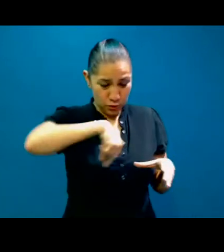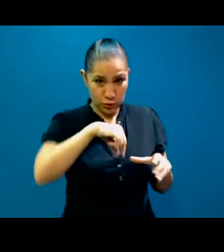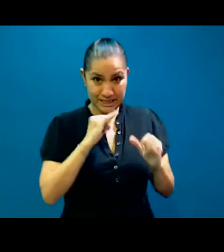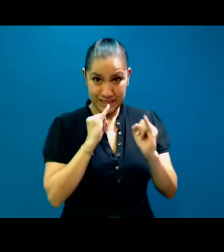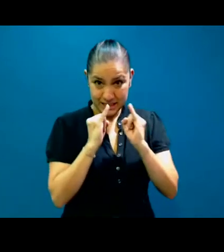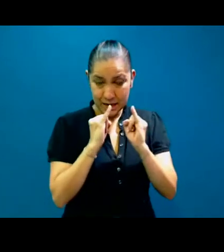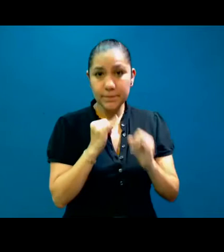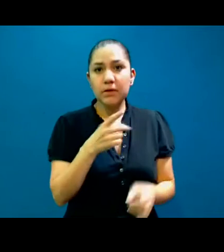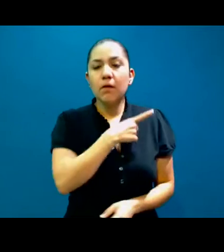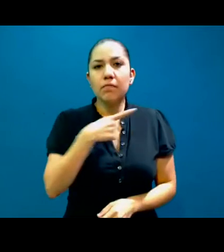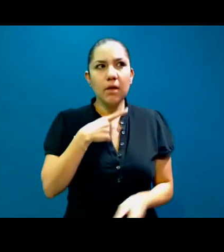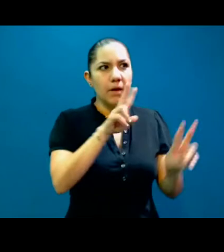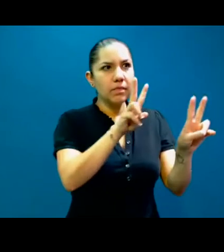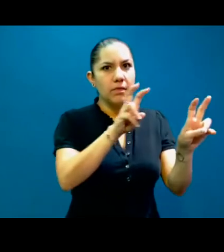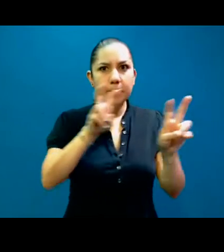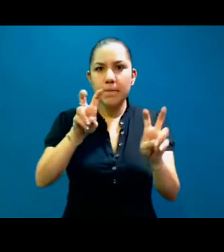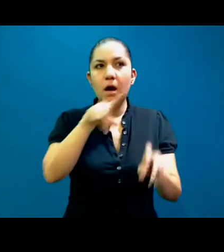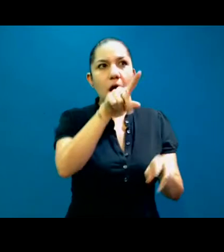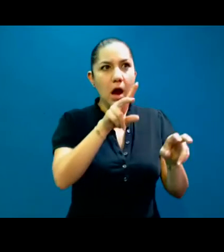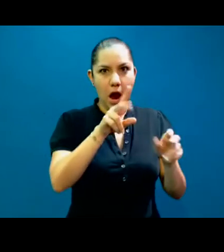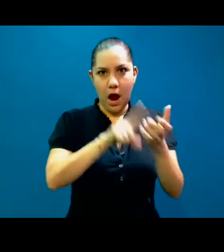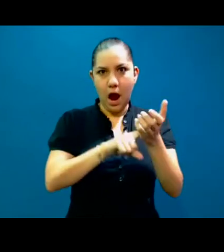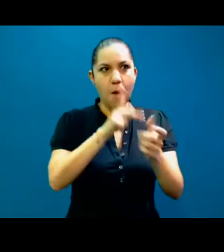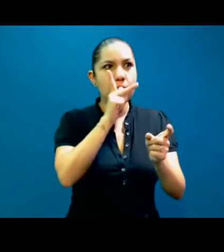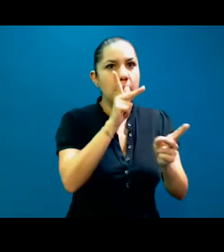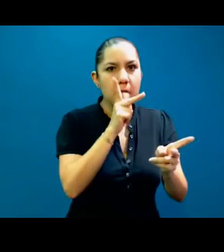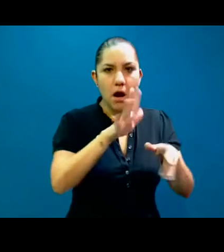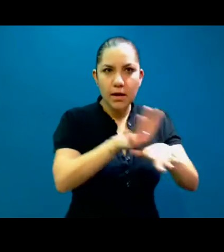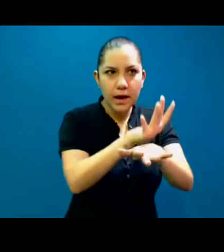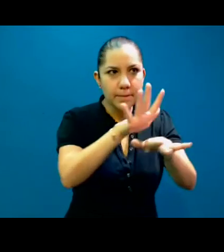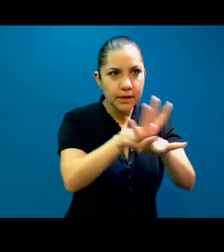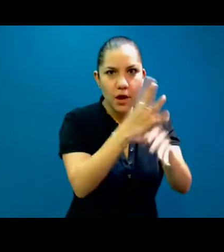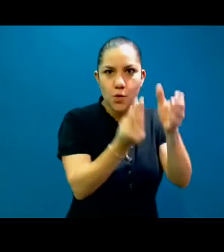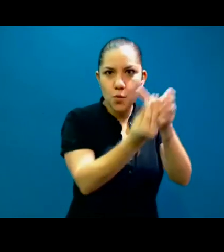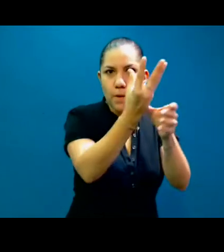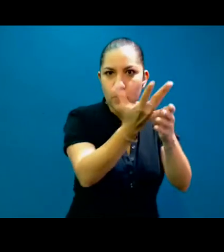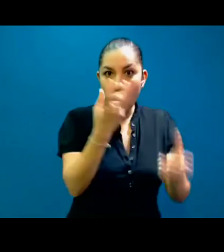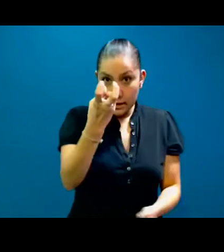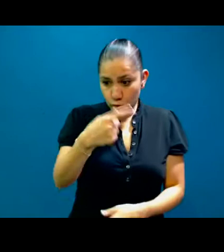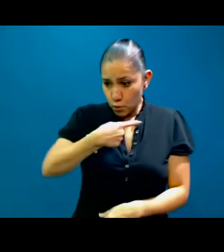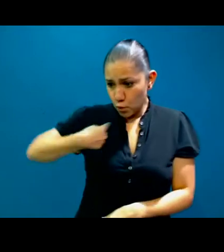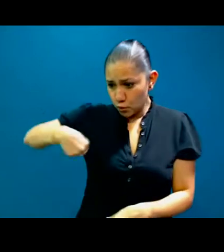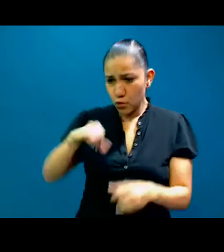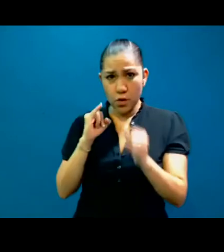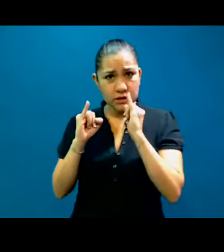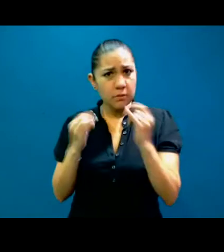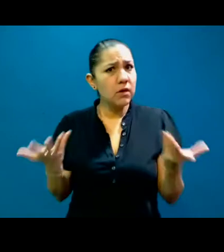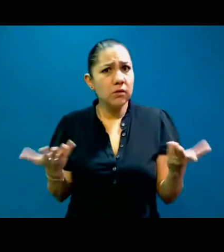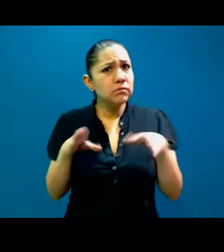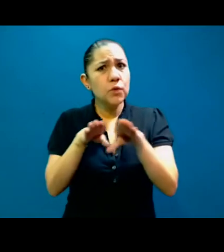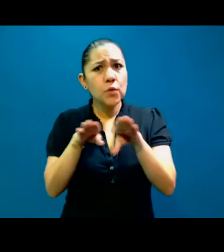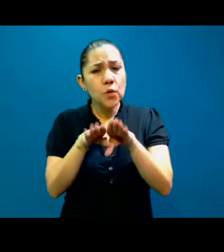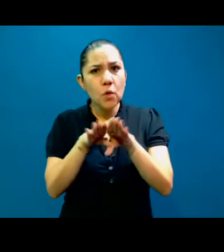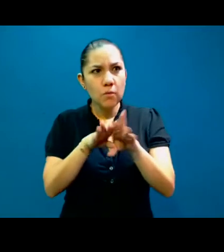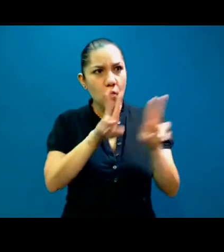siempre evolucionando, siempre cambiando. Entonces, ¿qué hace uno para poder manejar esta complejidad